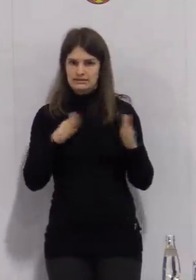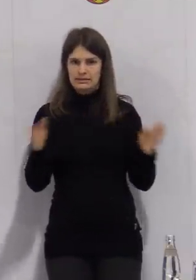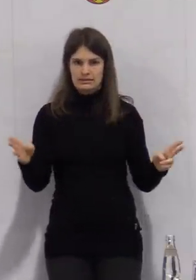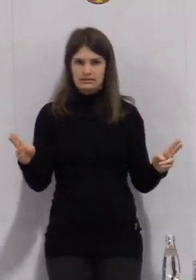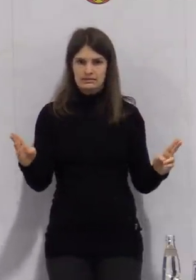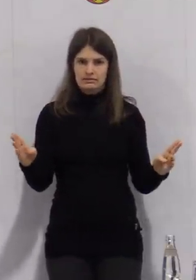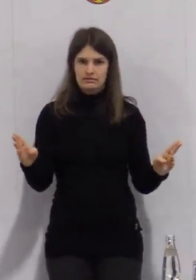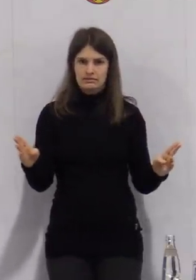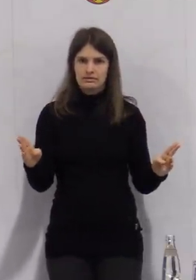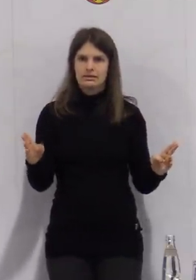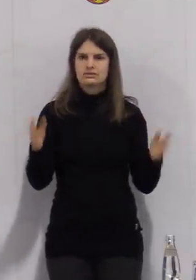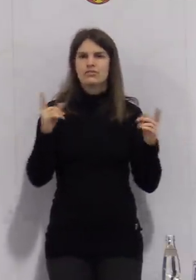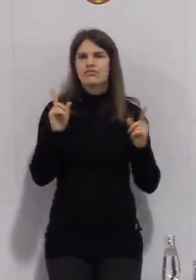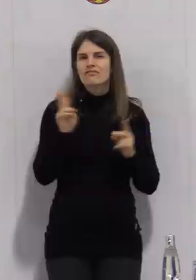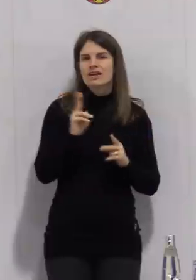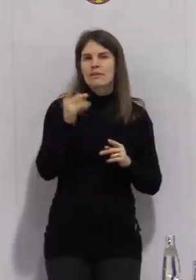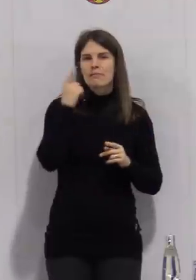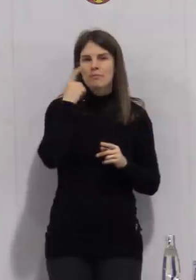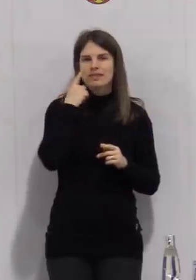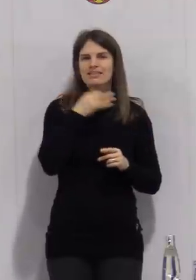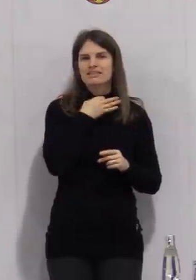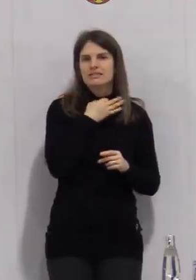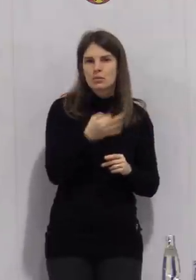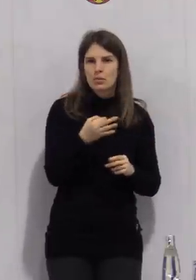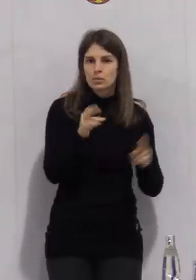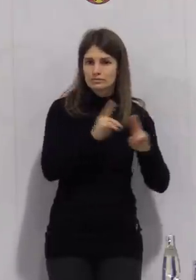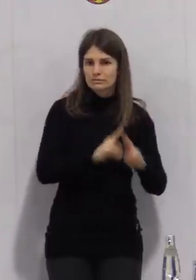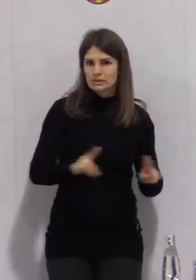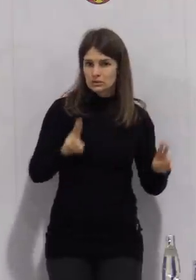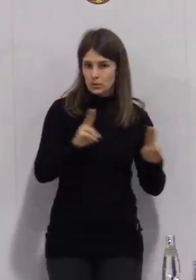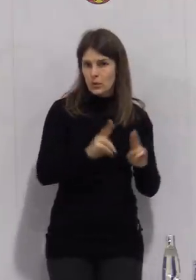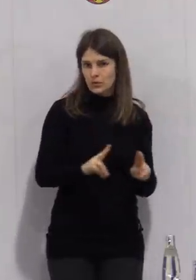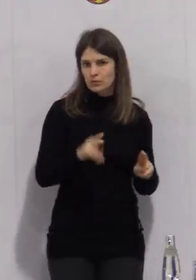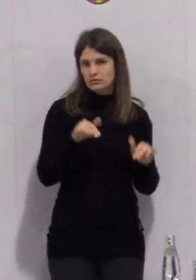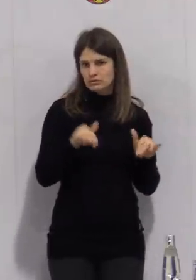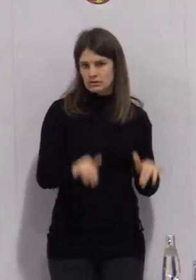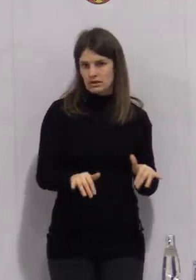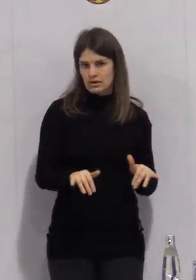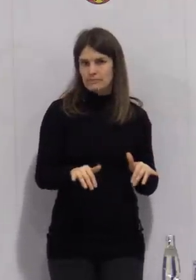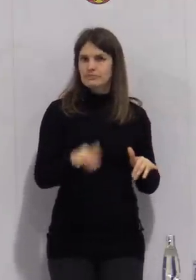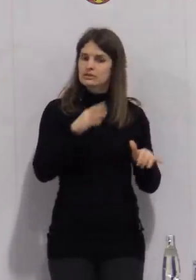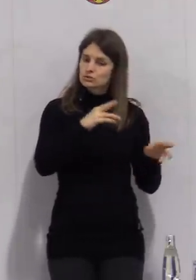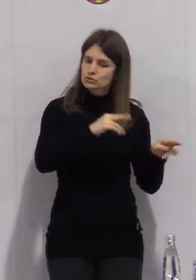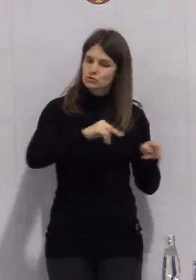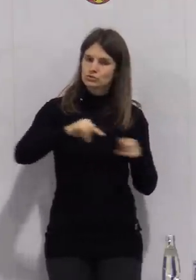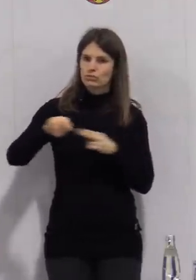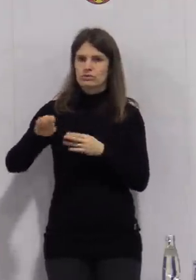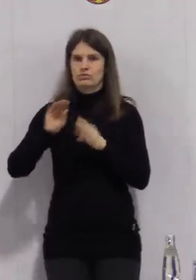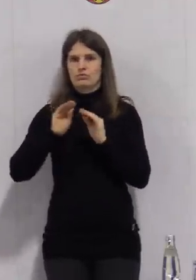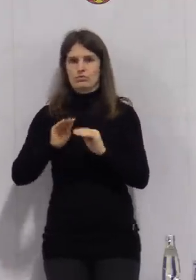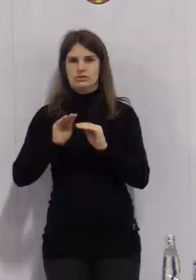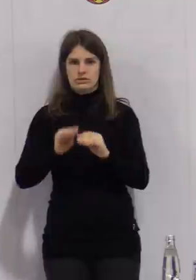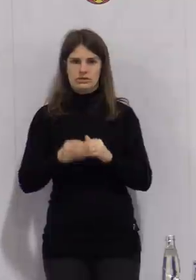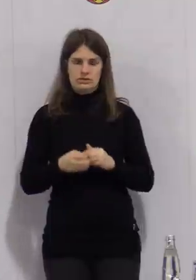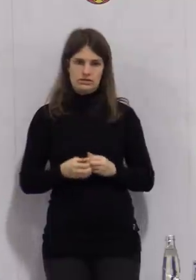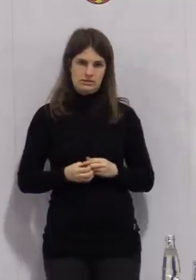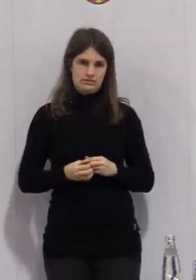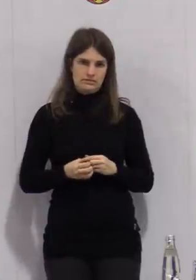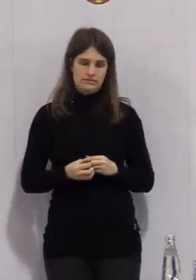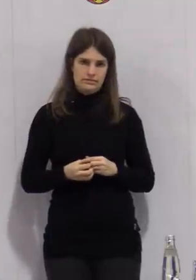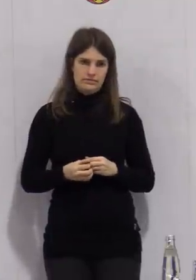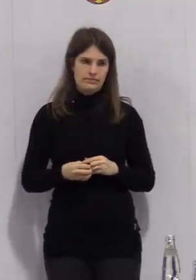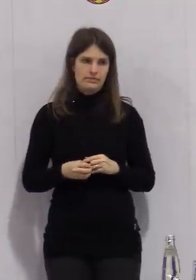Schülerinnen und Schüler, die jetzt in der Notbetreuung sich befinden, wieder und den Unterricht schicken können, also diejenigen